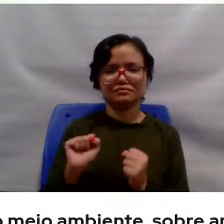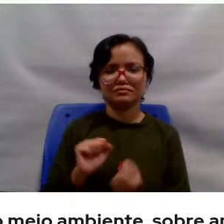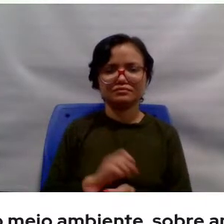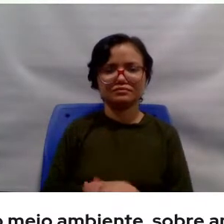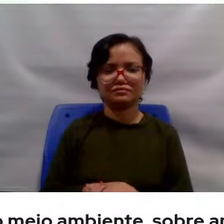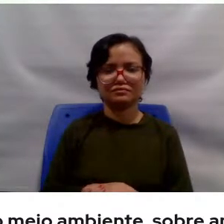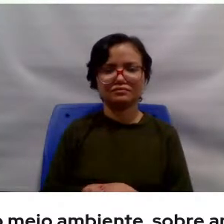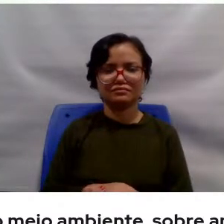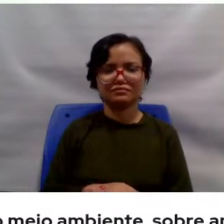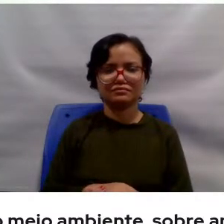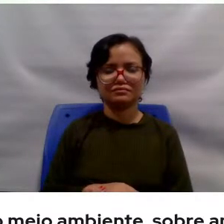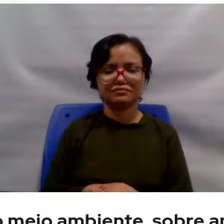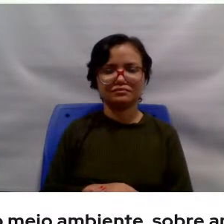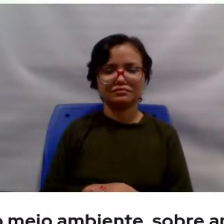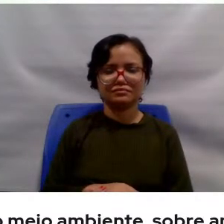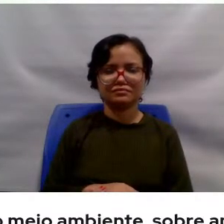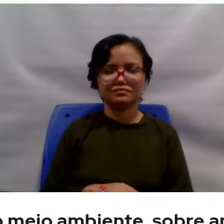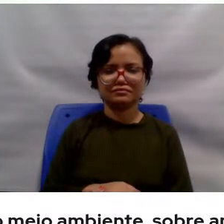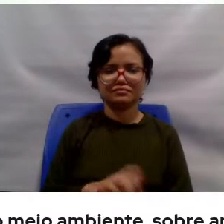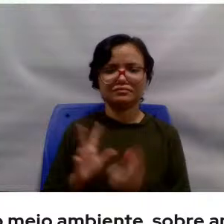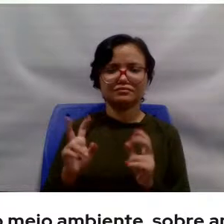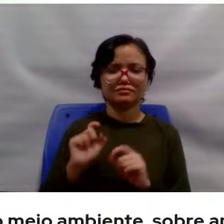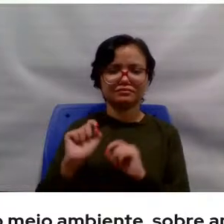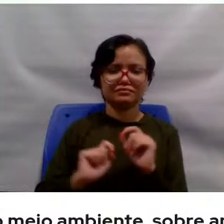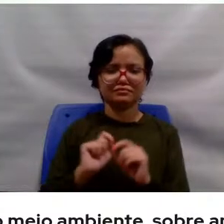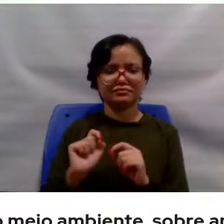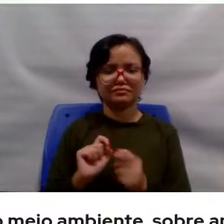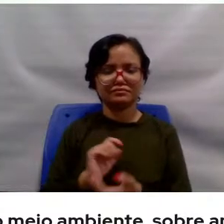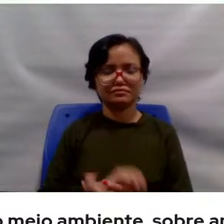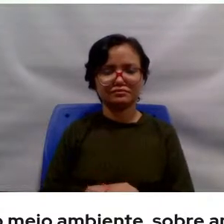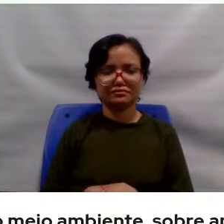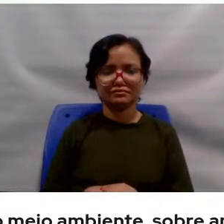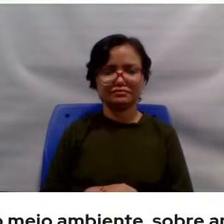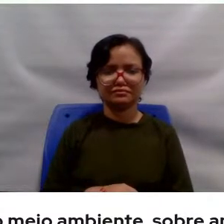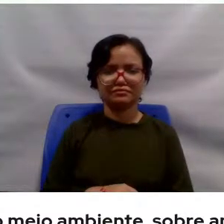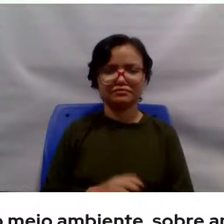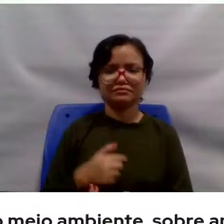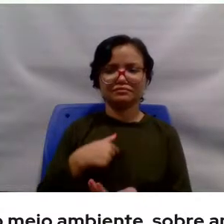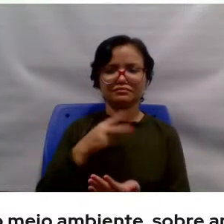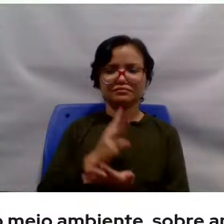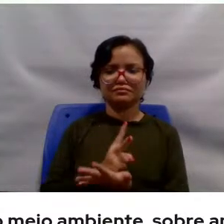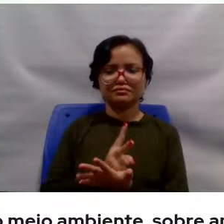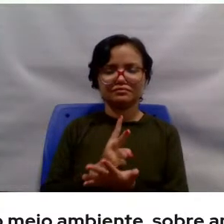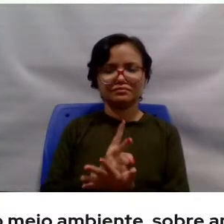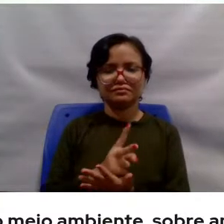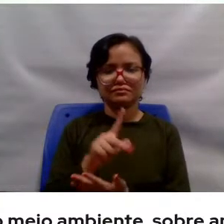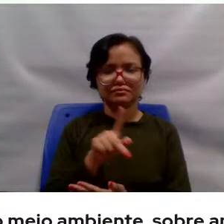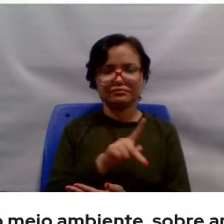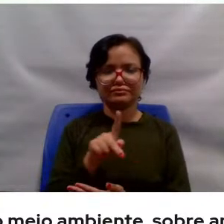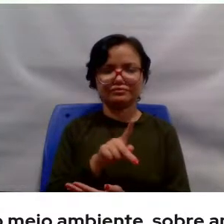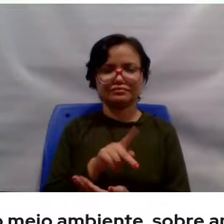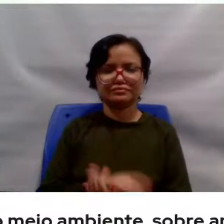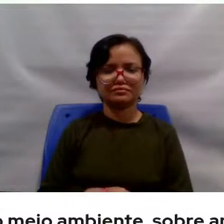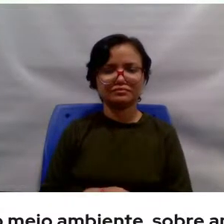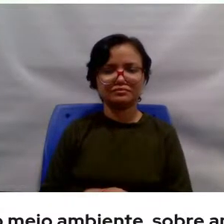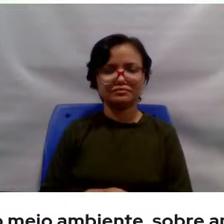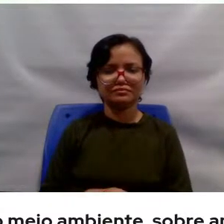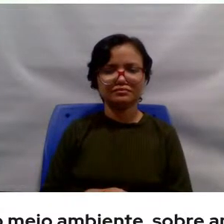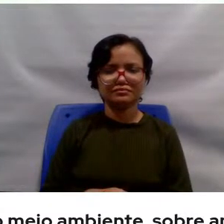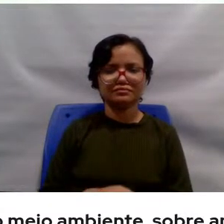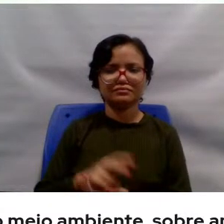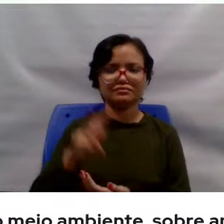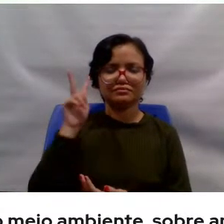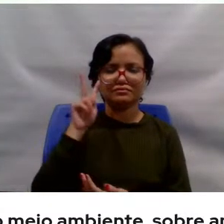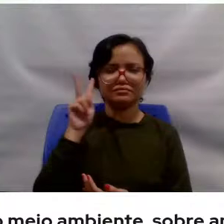Bruno, a questão é o seguinte, eu sempre fui professora, eu lembro que